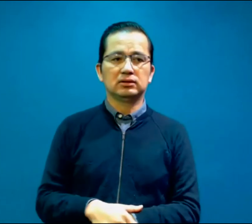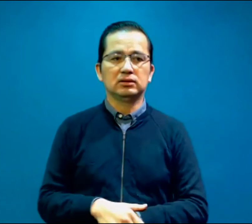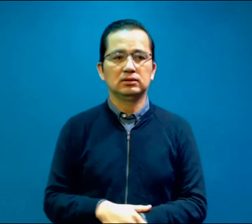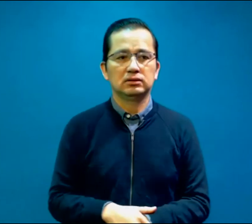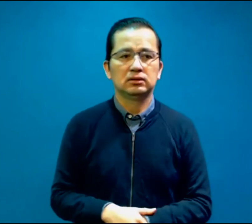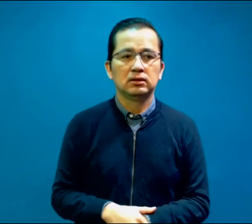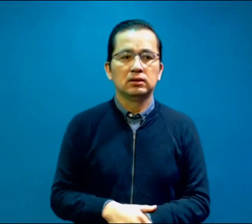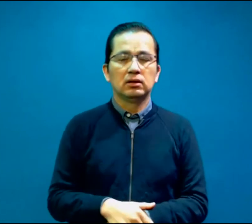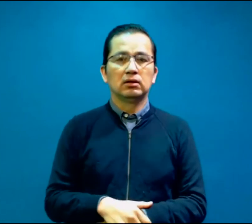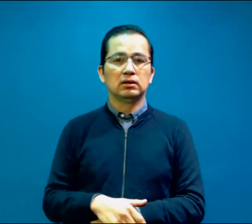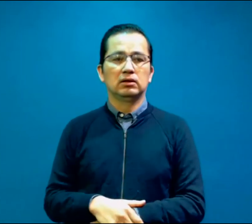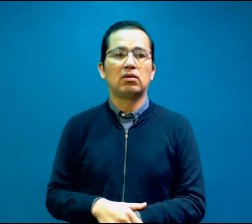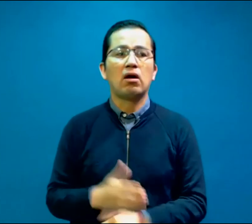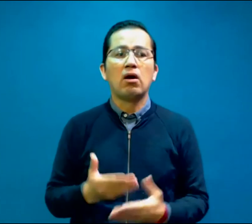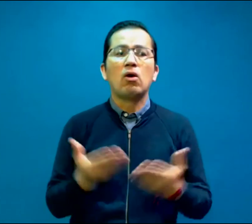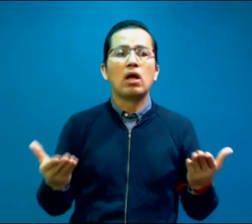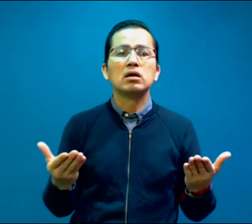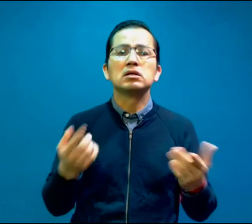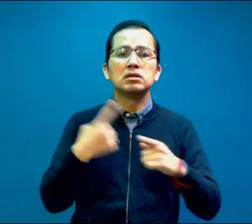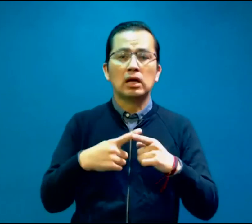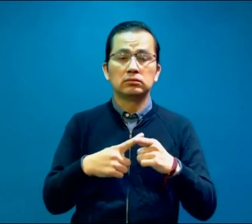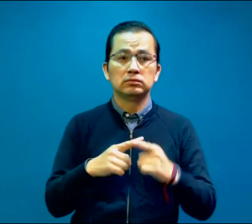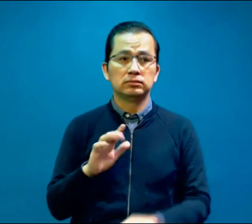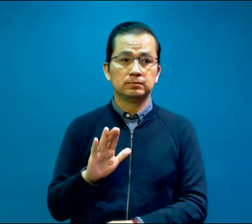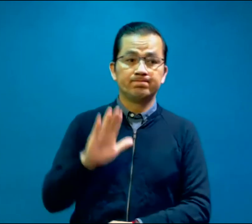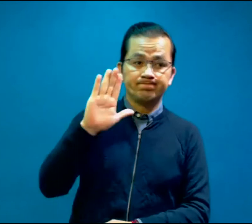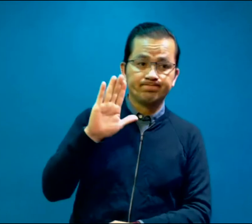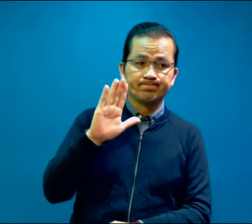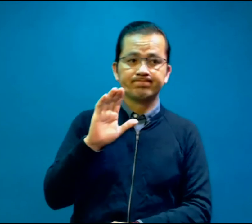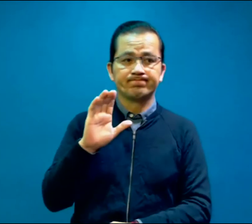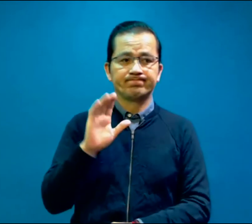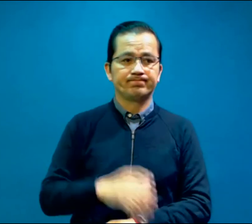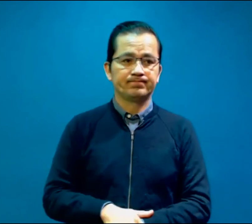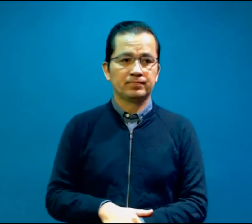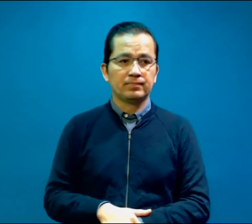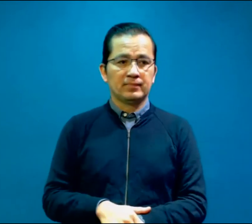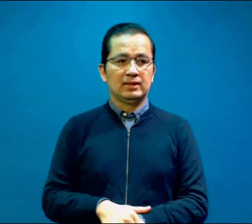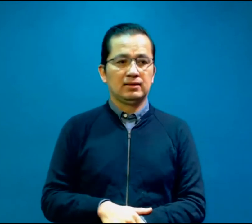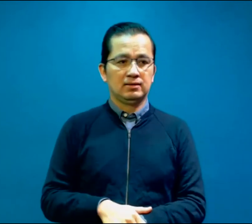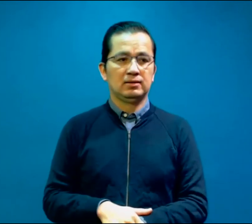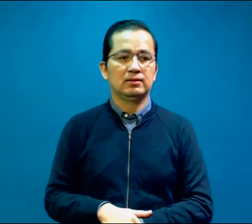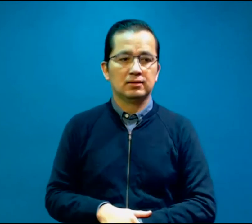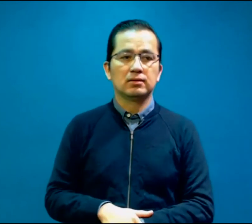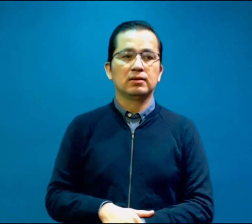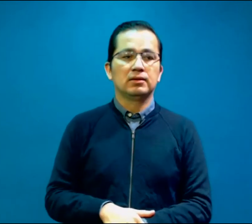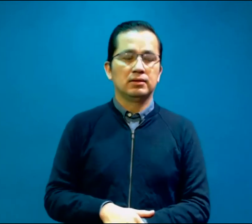vamos a ver, ¿quién va a hablar? Noé, Erick, que este, aquí en Anclo, en la pantalla.